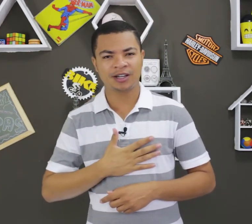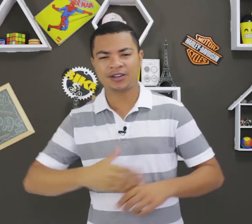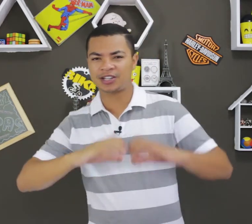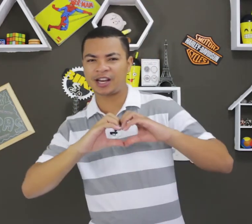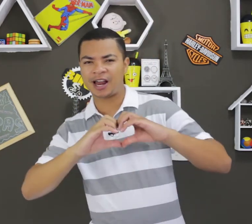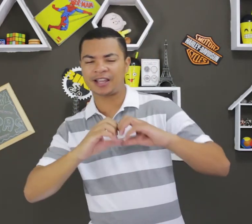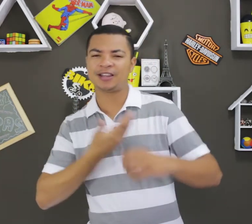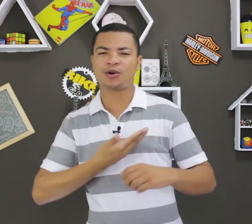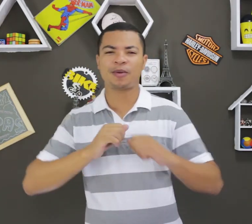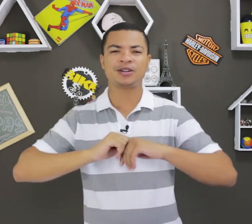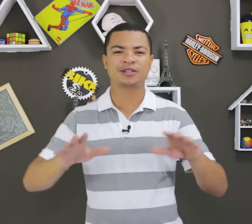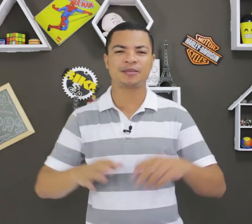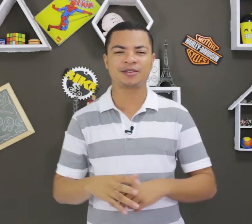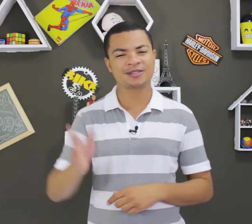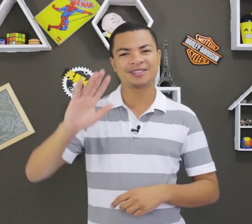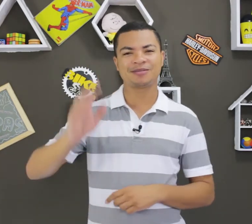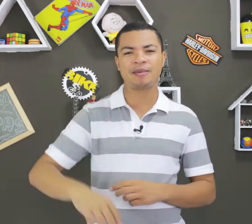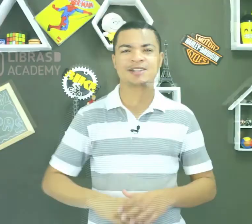Então deixa aquele like, compartilha com seus amigos. Um abraço.